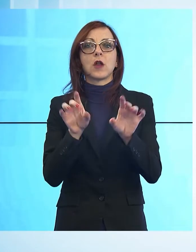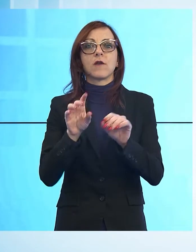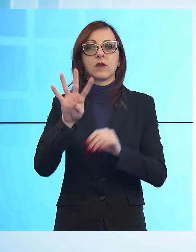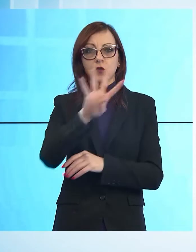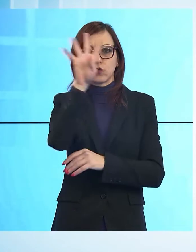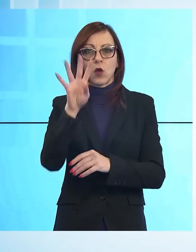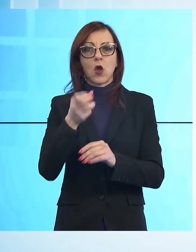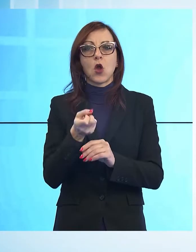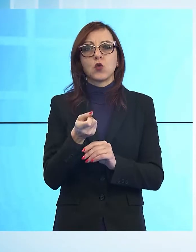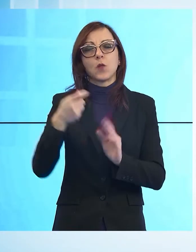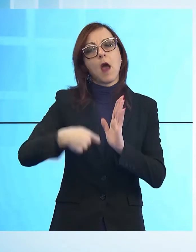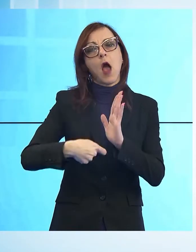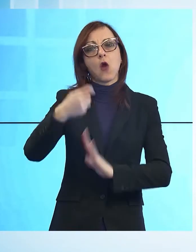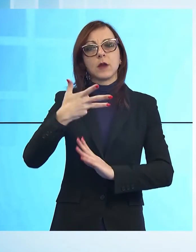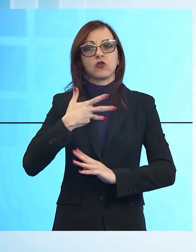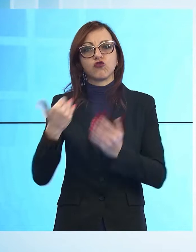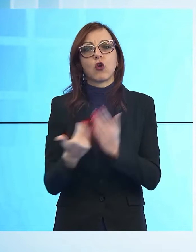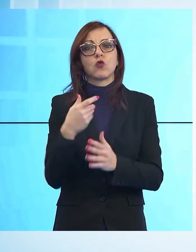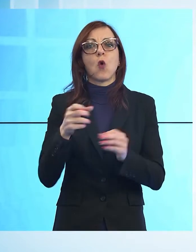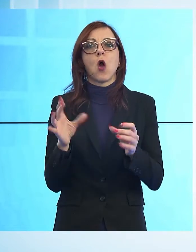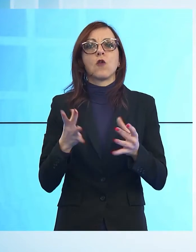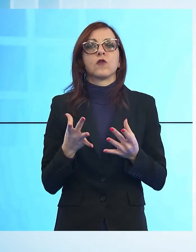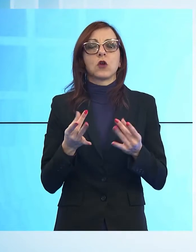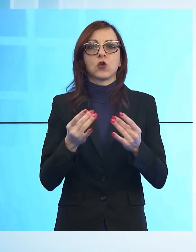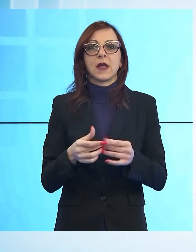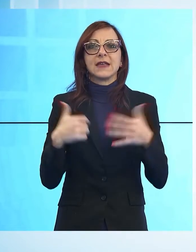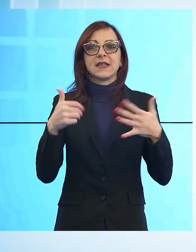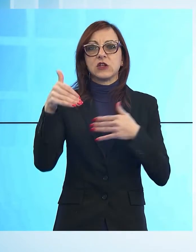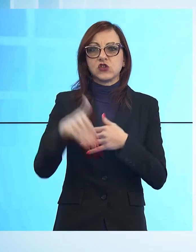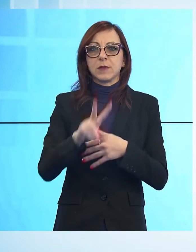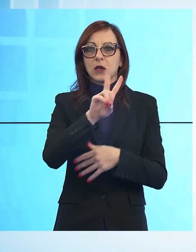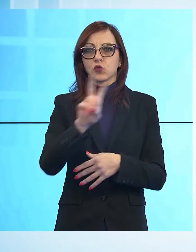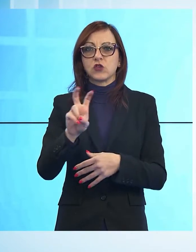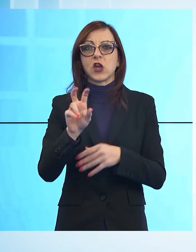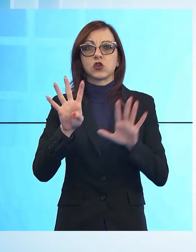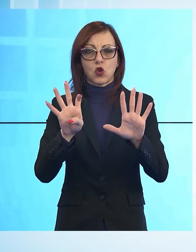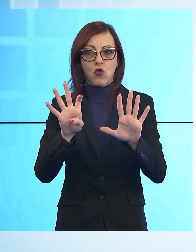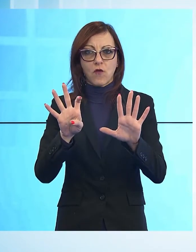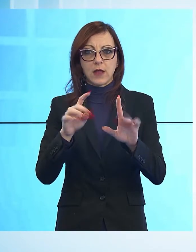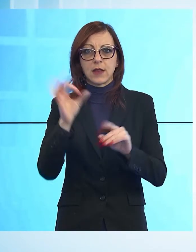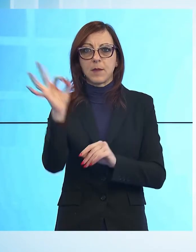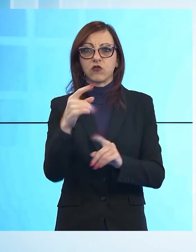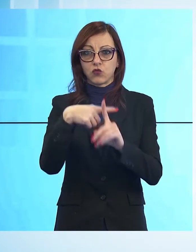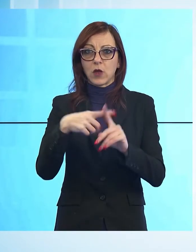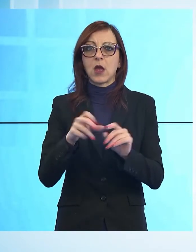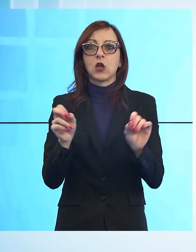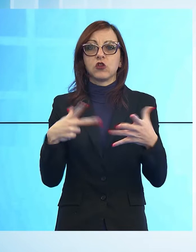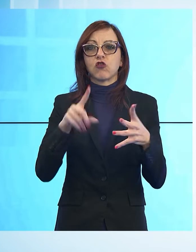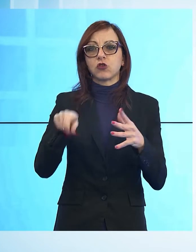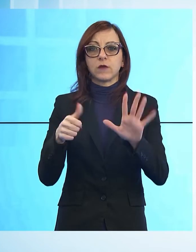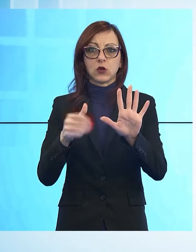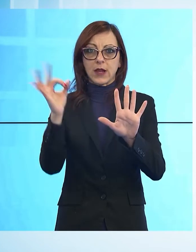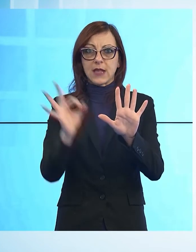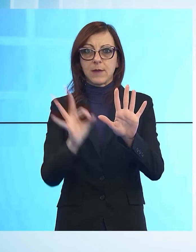in salita, i nuovi contagiati sono 16.290, nella nostra regione il tasso di positività è al 18,6%.